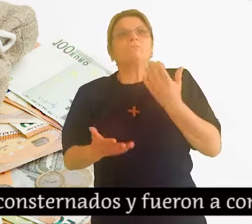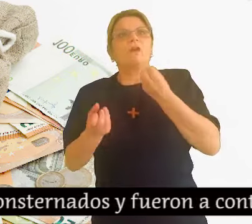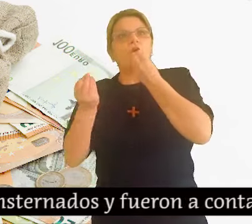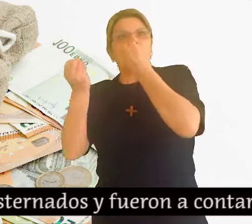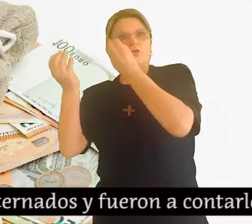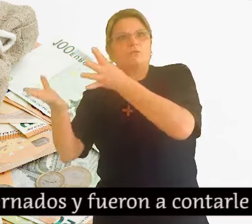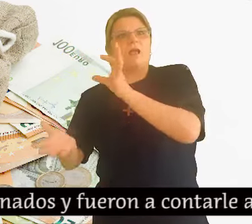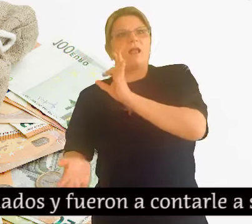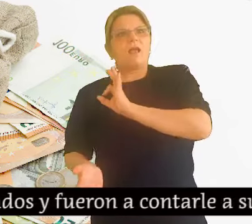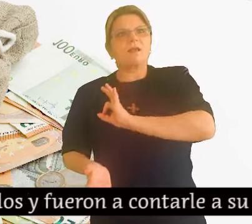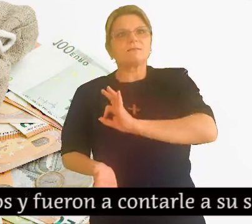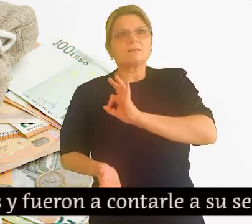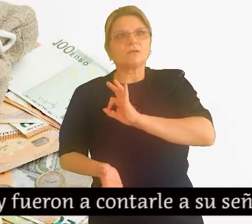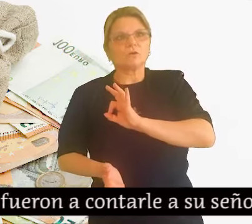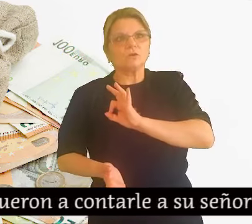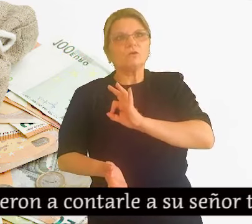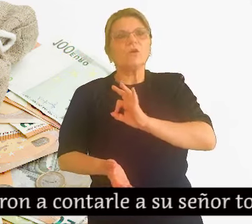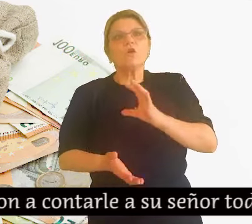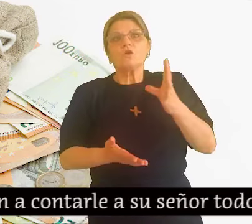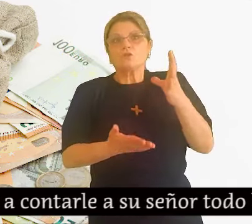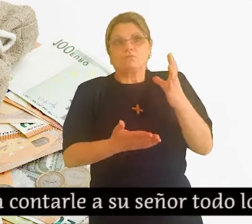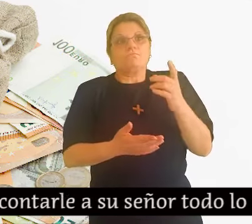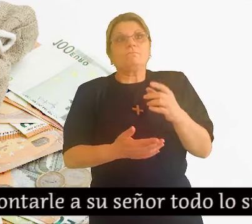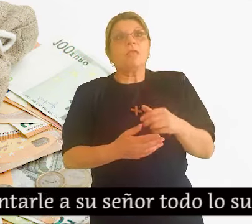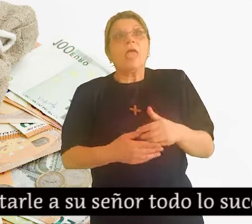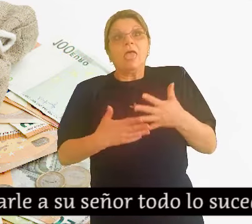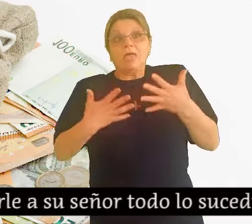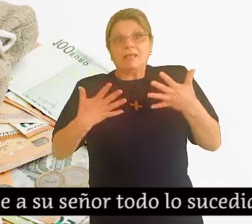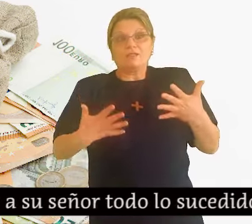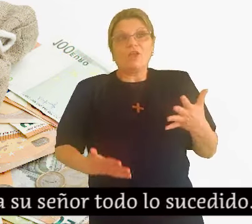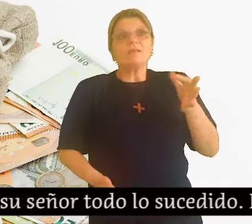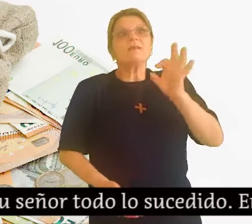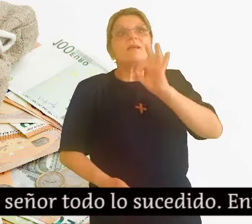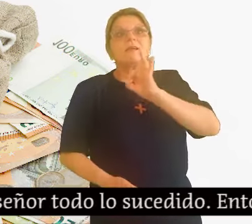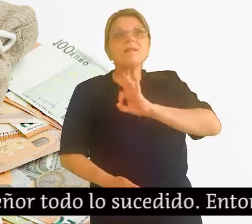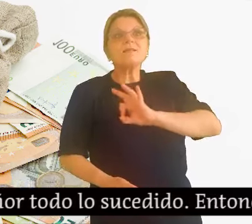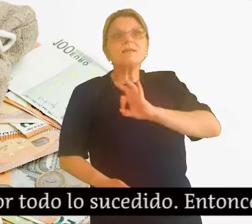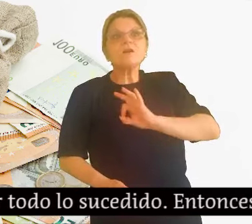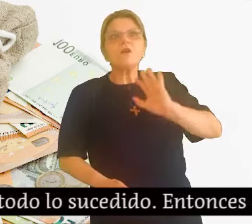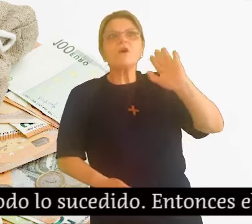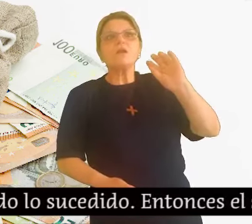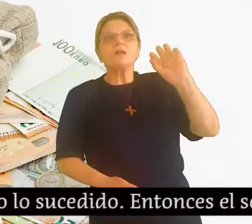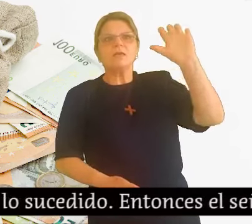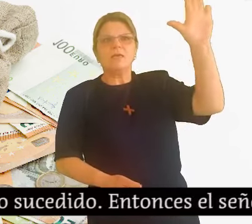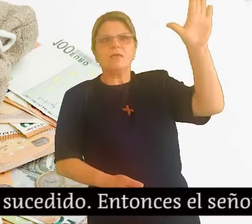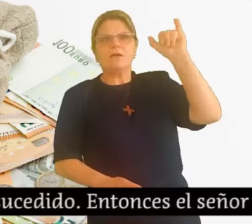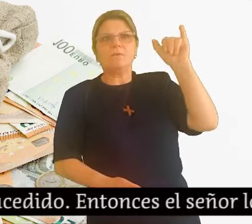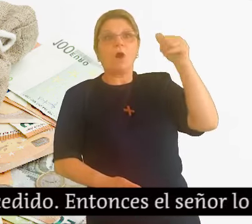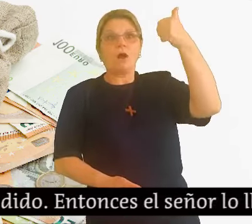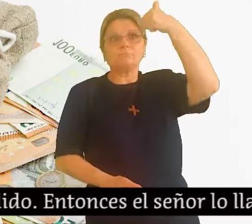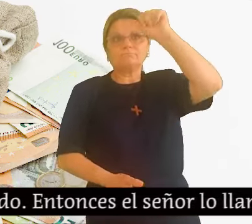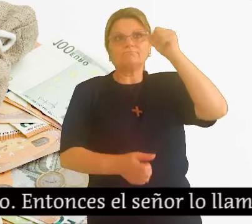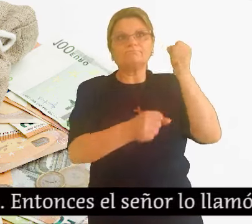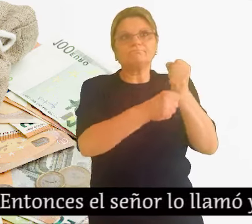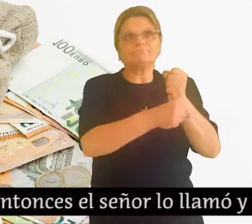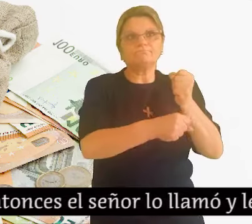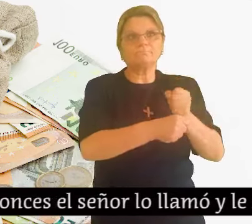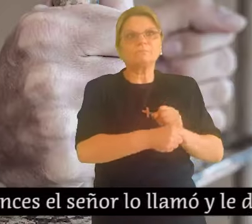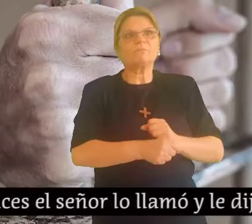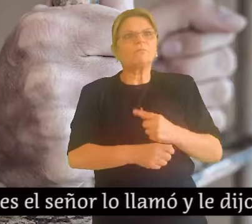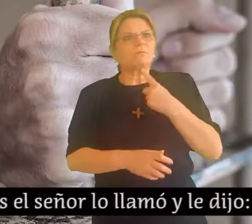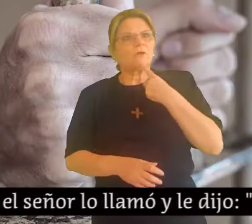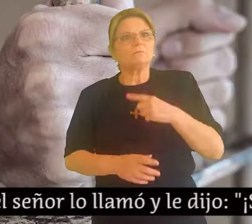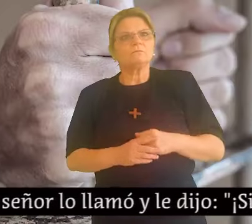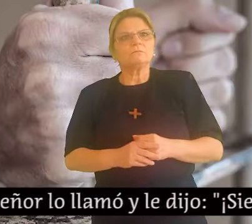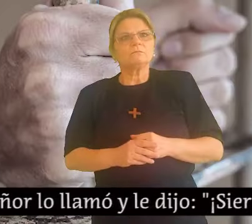Entonces, el Señor lo llamó y le dijo Siervo malvado, toda aquella deuda te la perdoné porque me lo ped